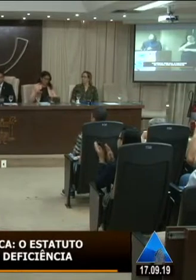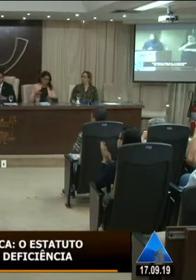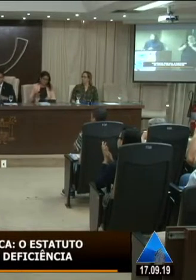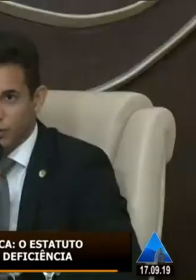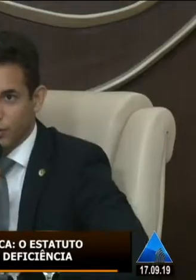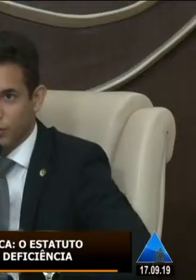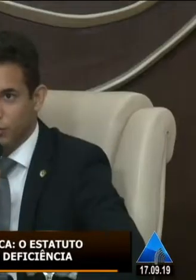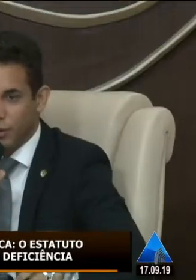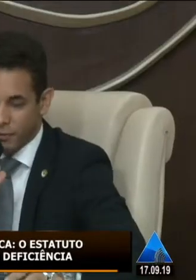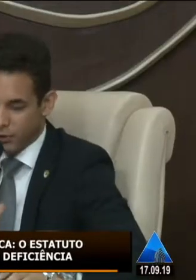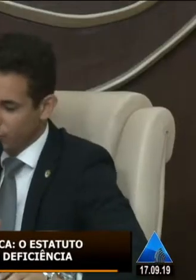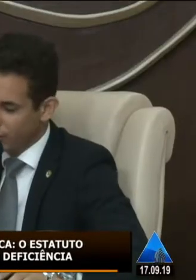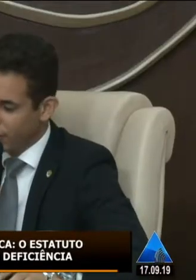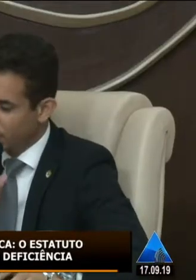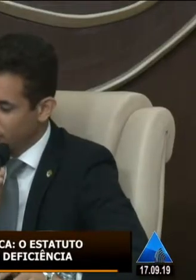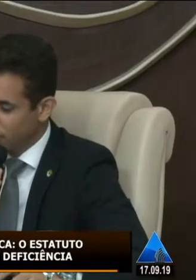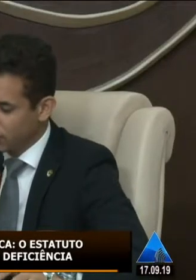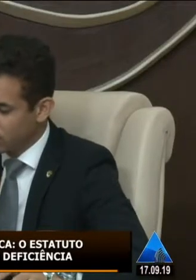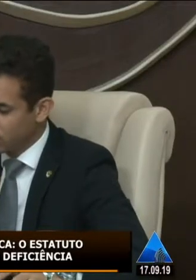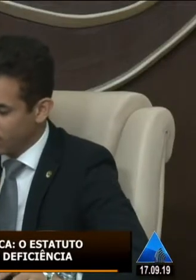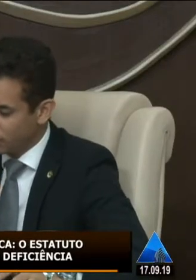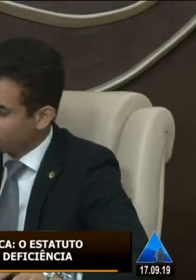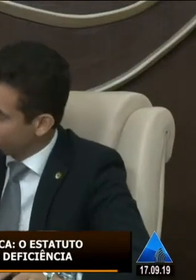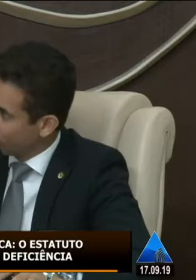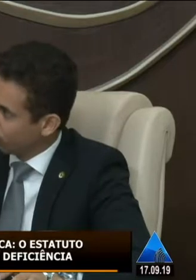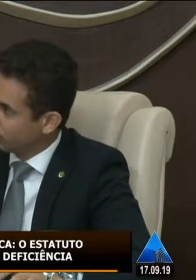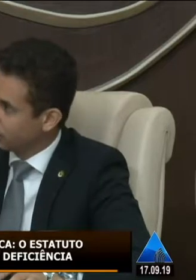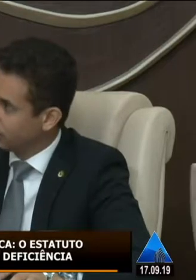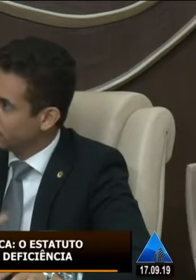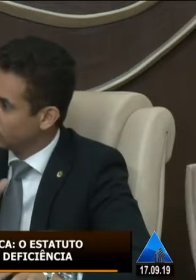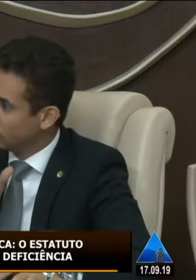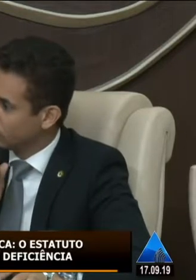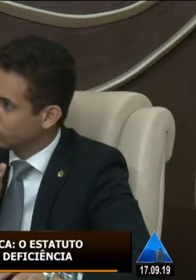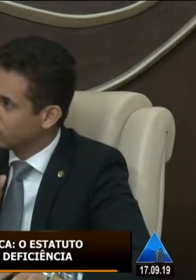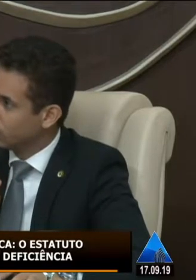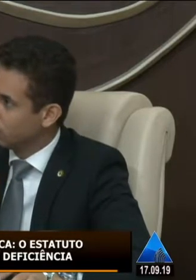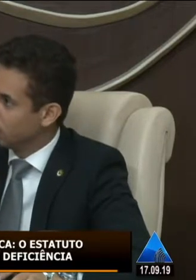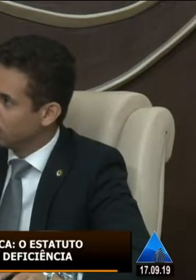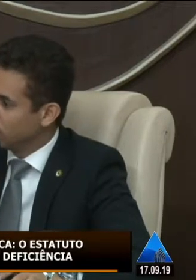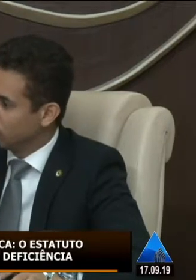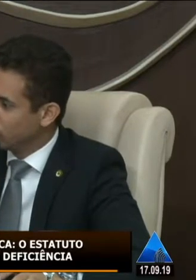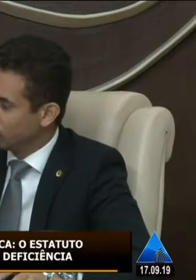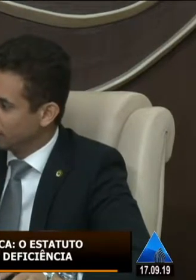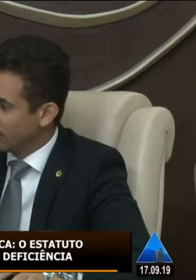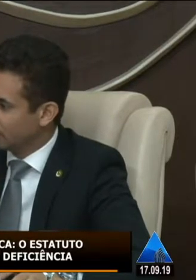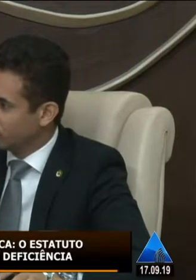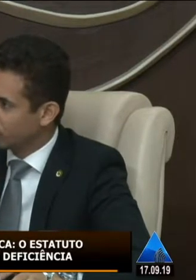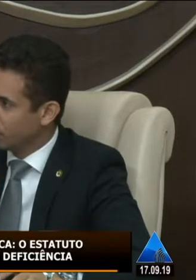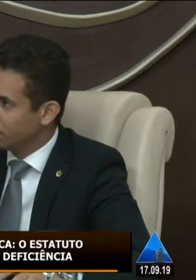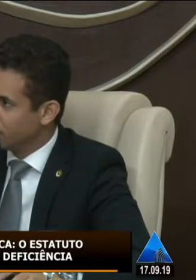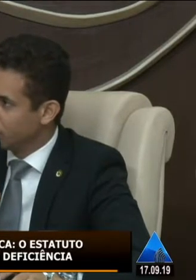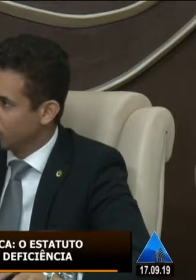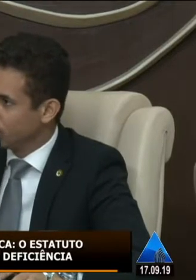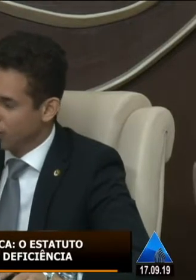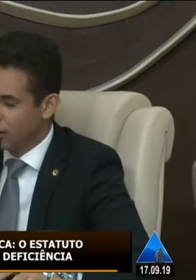agradeço a Tiago aqui inclusive parabenizo a ele teve uma participação importante aqui dentro do nosso dentro do nosso mandato dentro do nosso